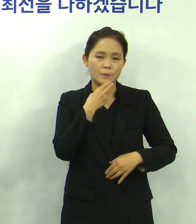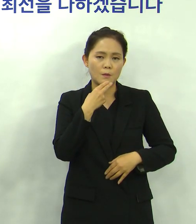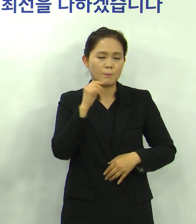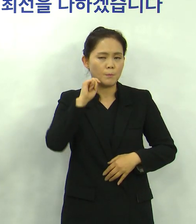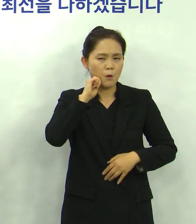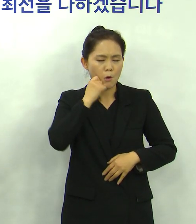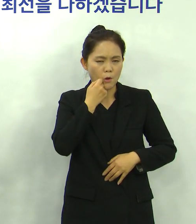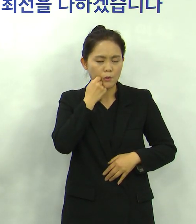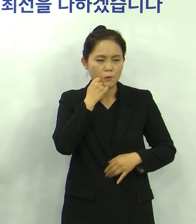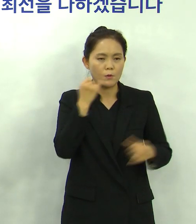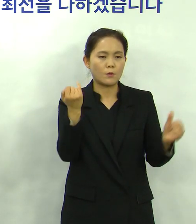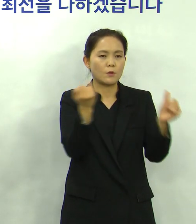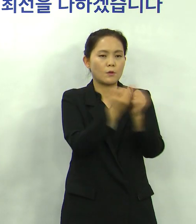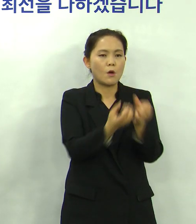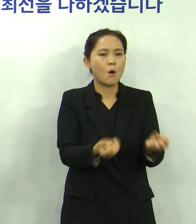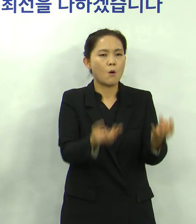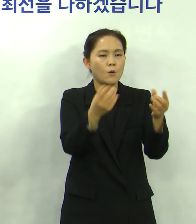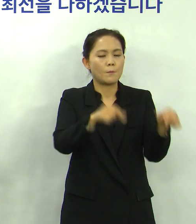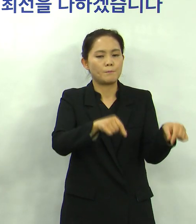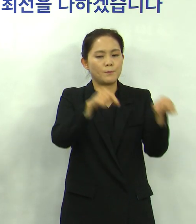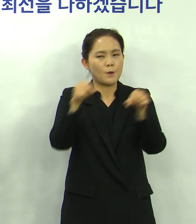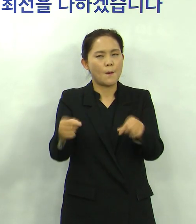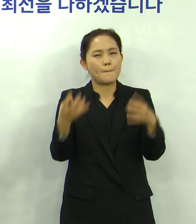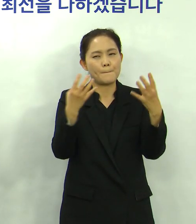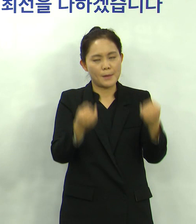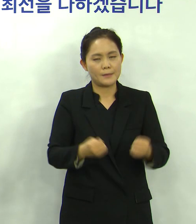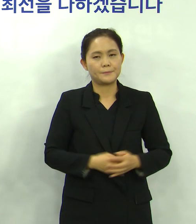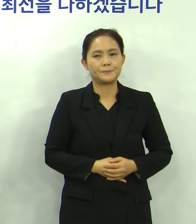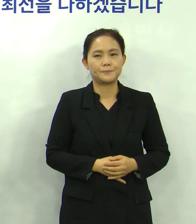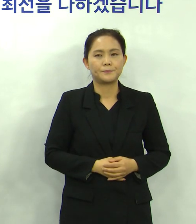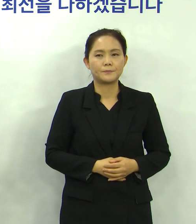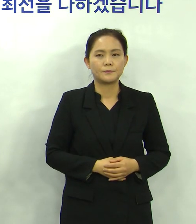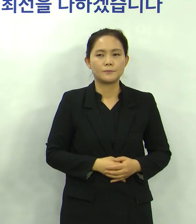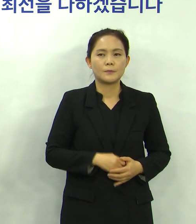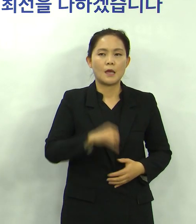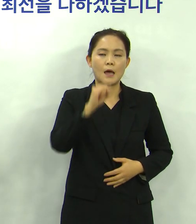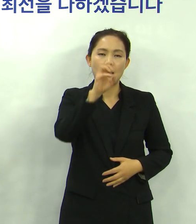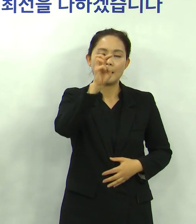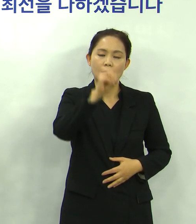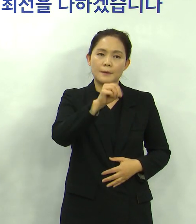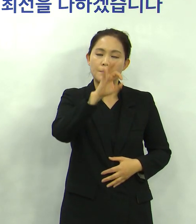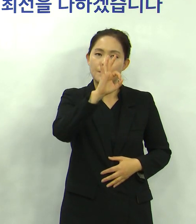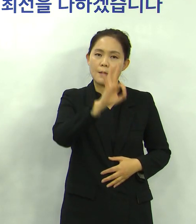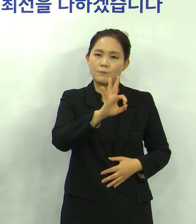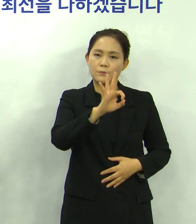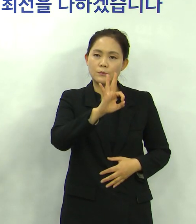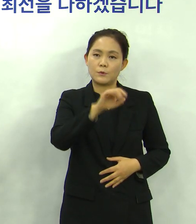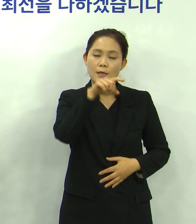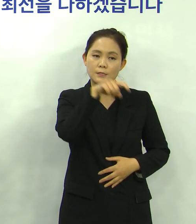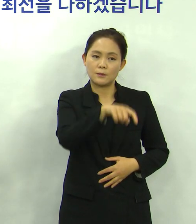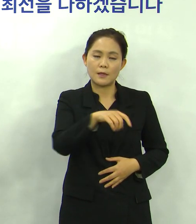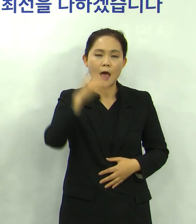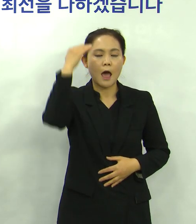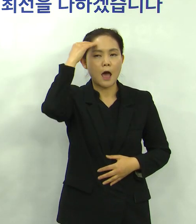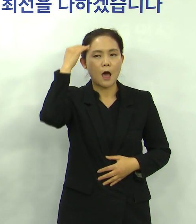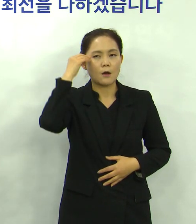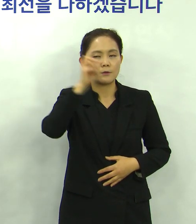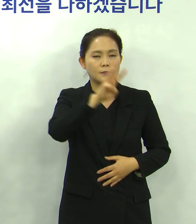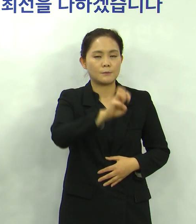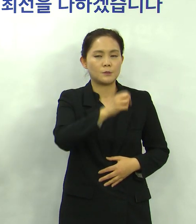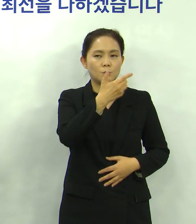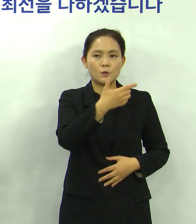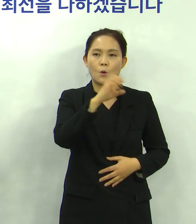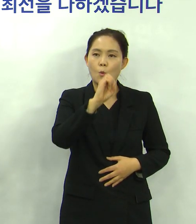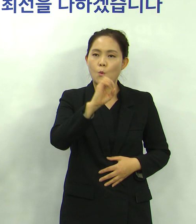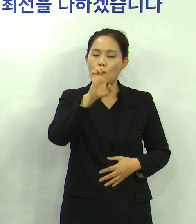미룬 젊은이들도 적지 않습니다 그래도 국제통화기금 IMF에서는 우리나라가 36개 OECD